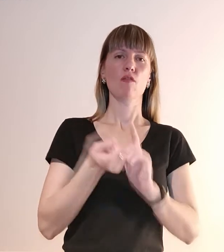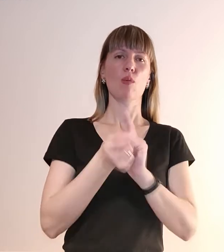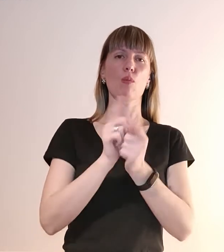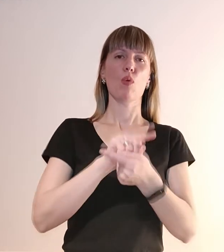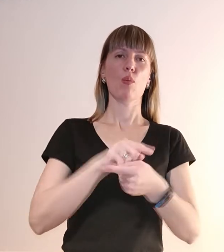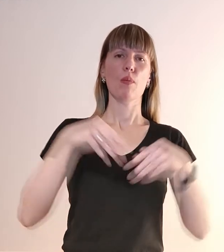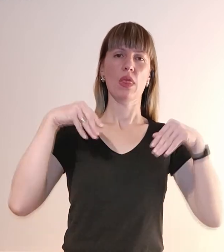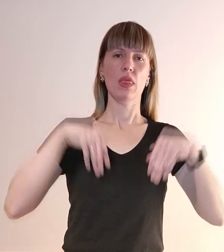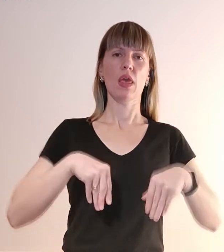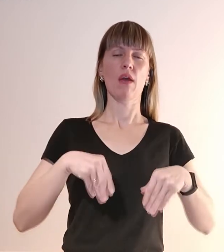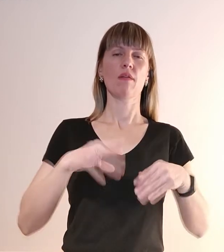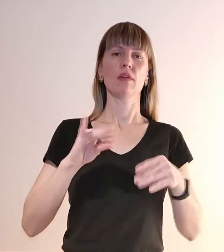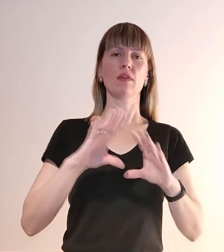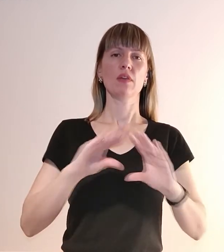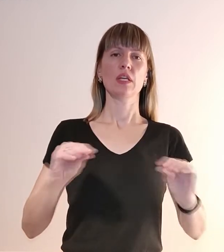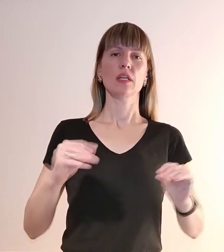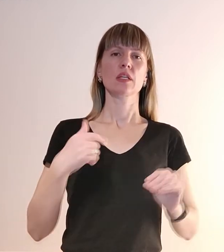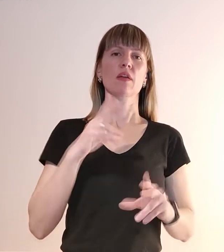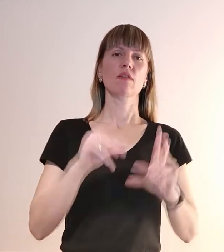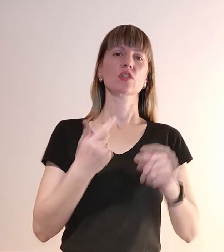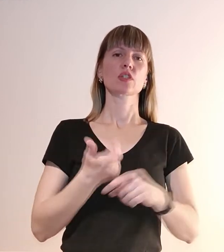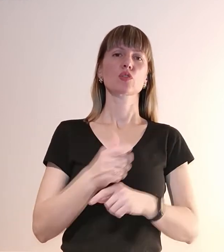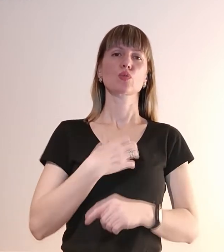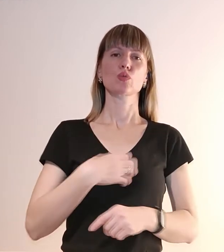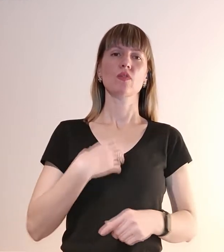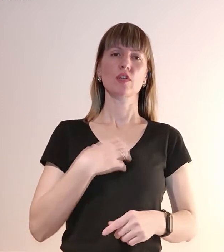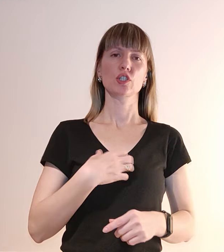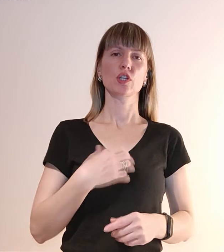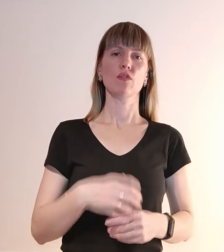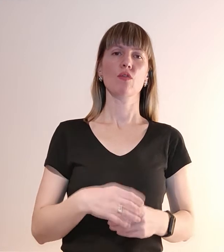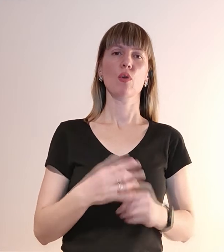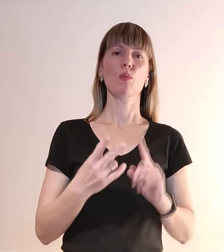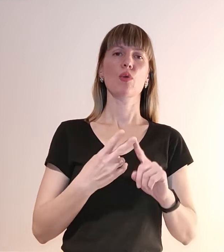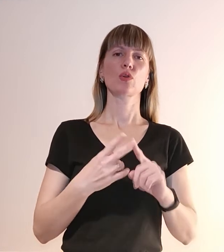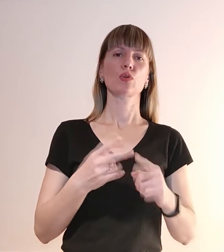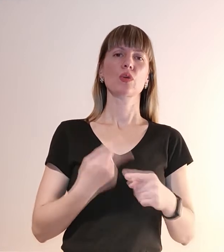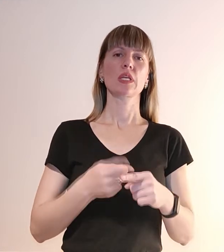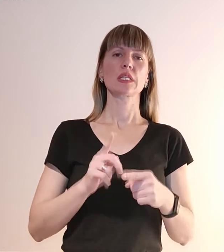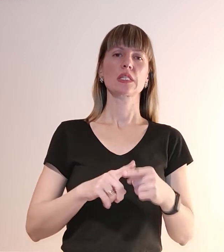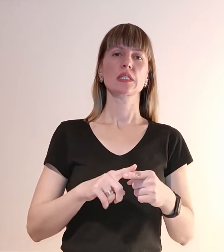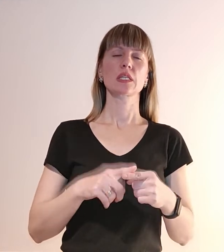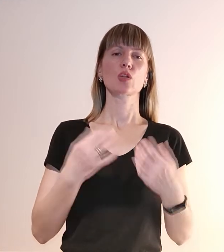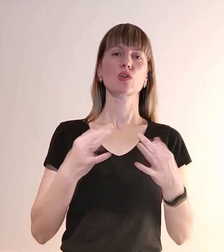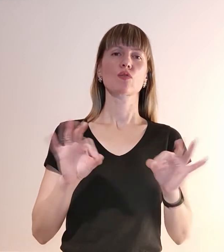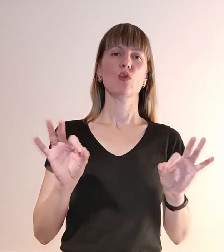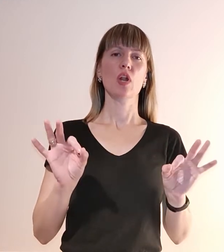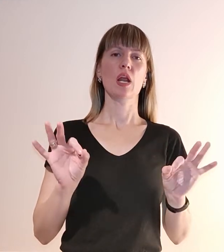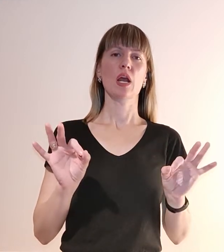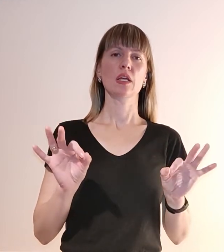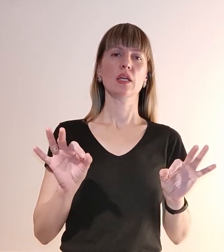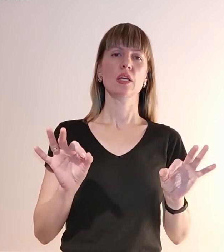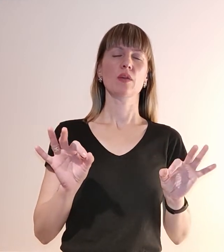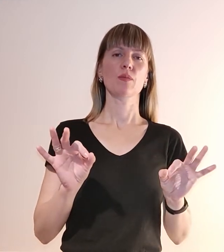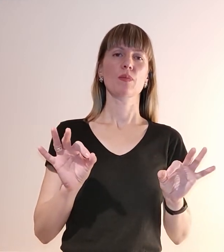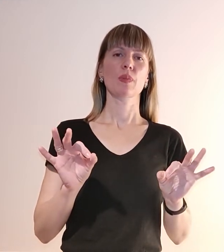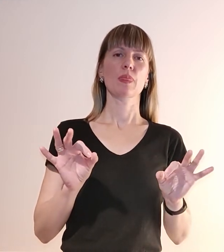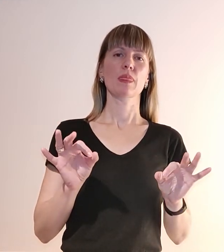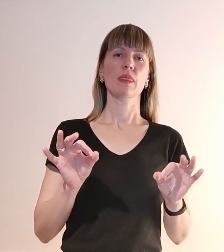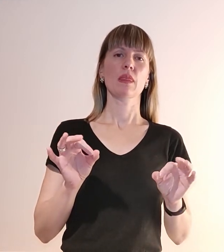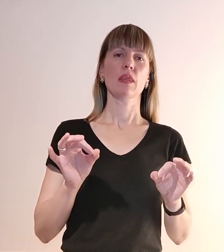тому я вважаю це дуже важливо. По-друге, це дозволяє розвантаження. Так воно